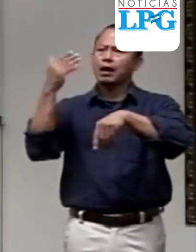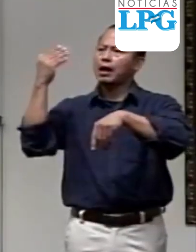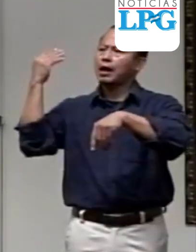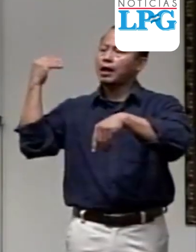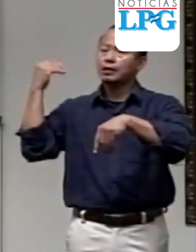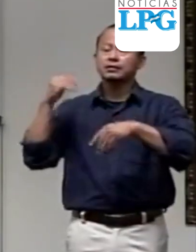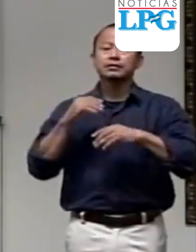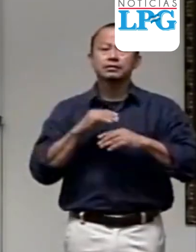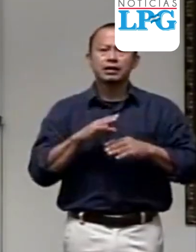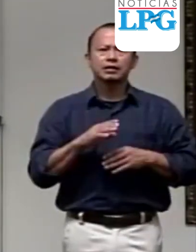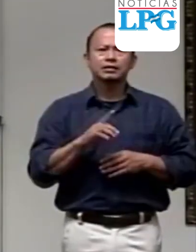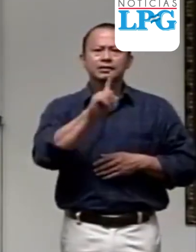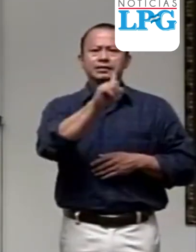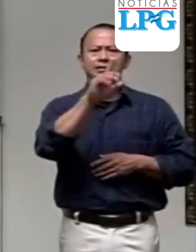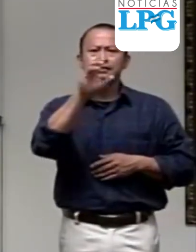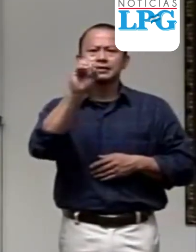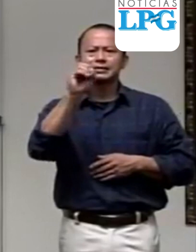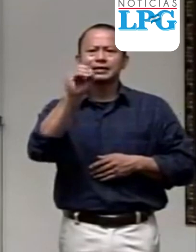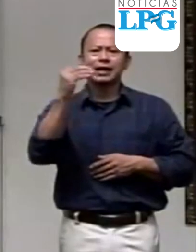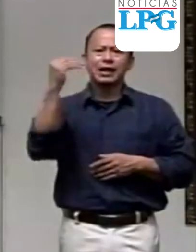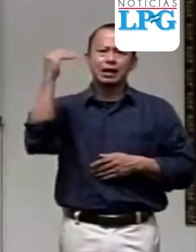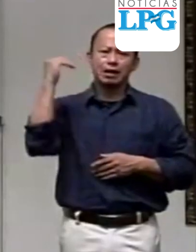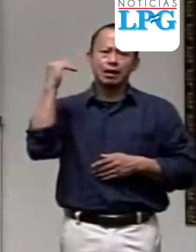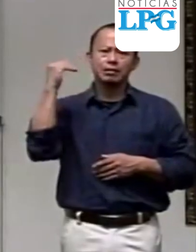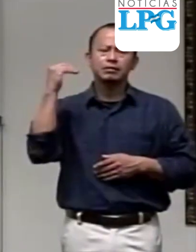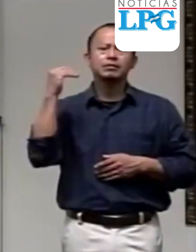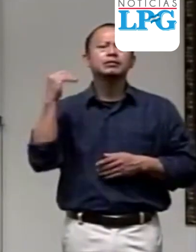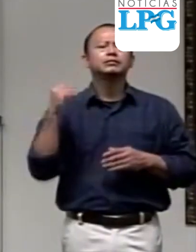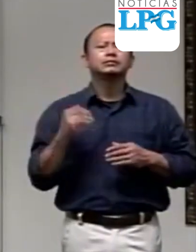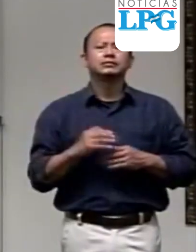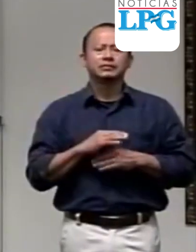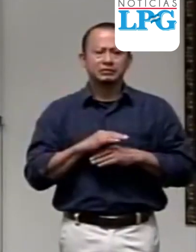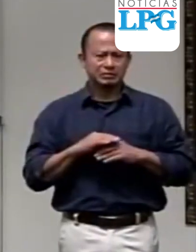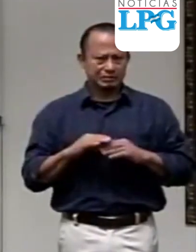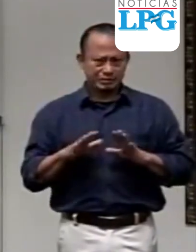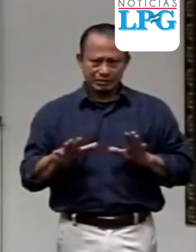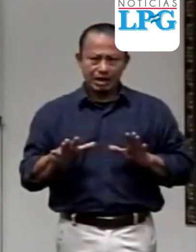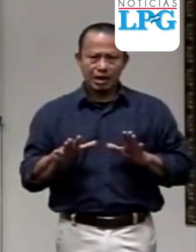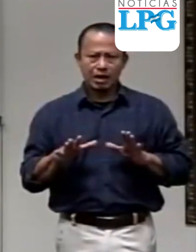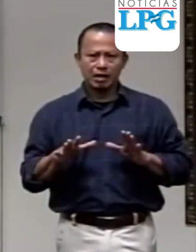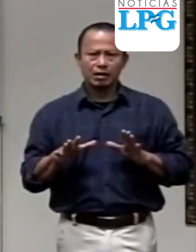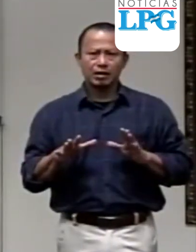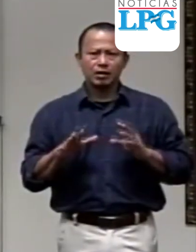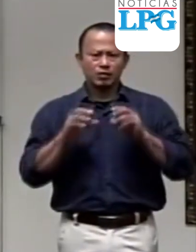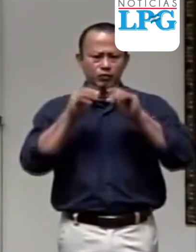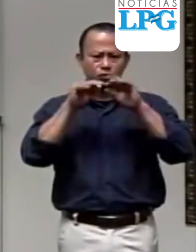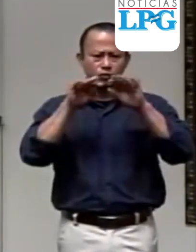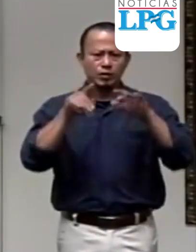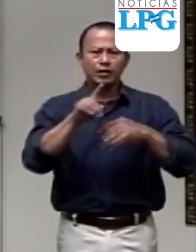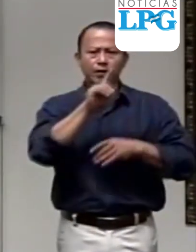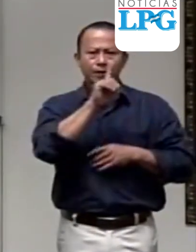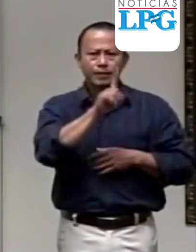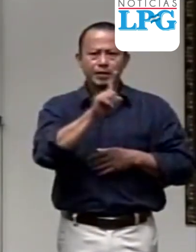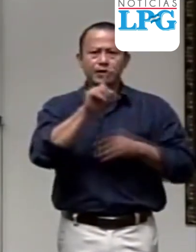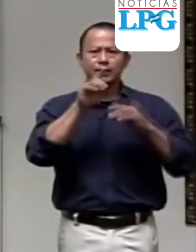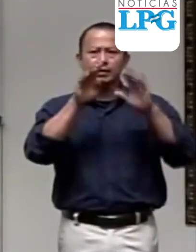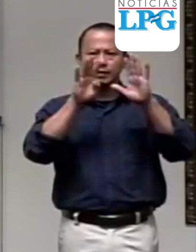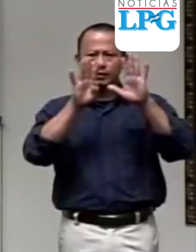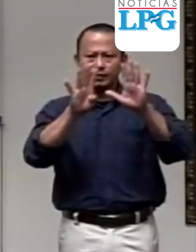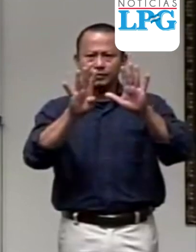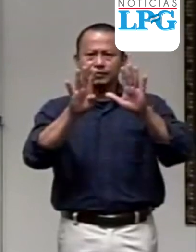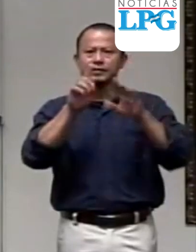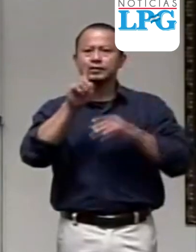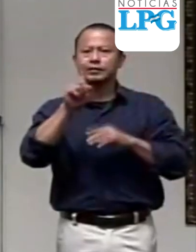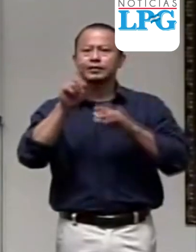cien años, lo tuvimos en el 1918, fue la pandemia